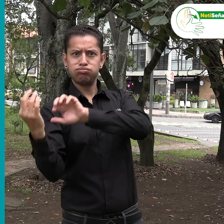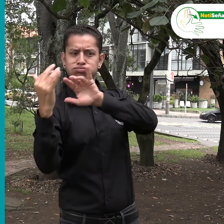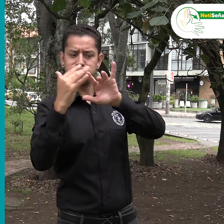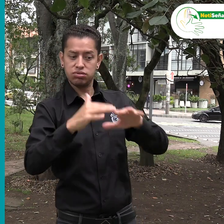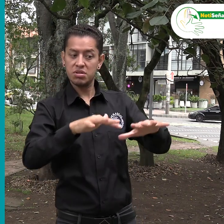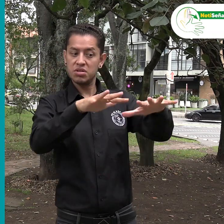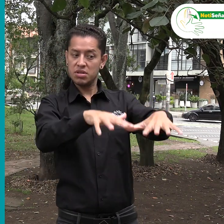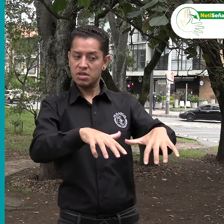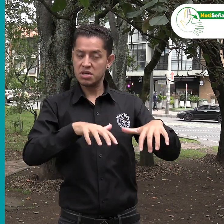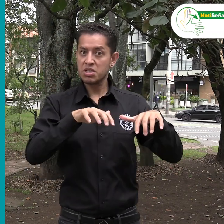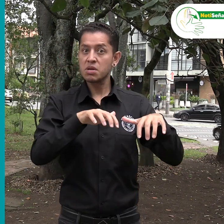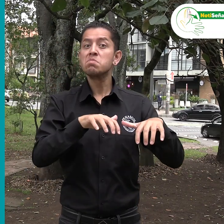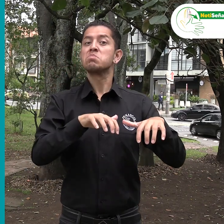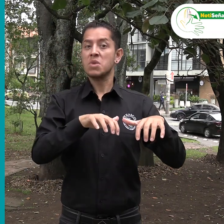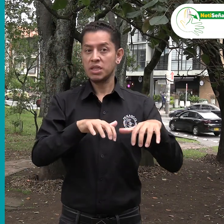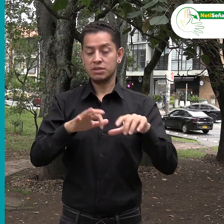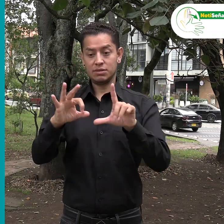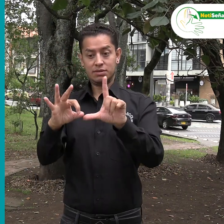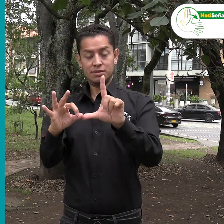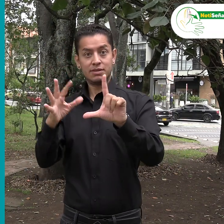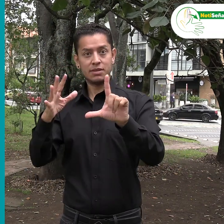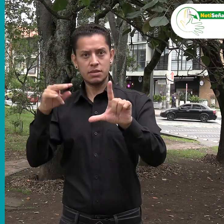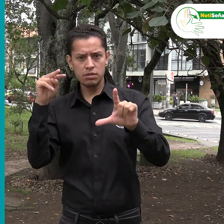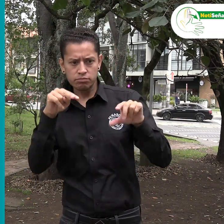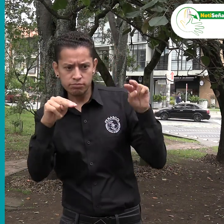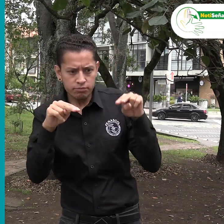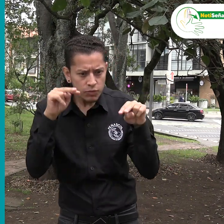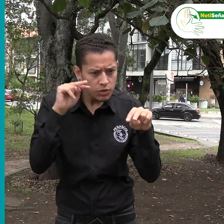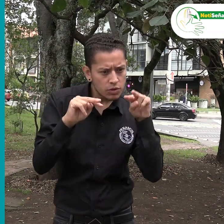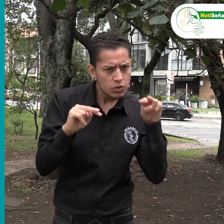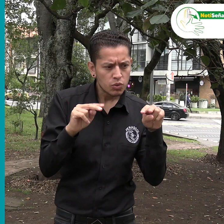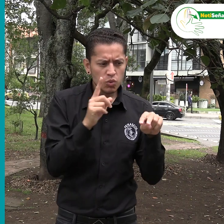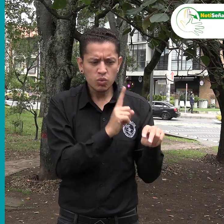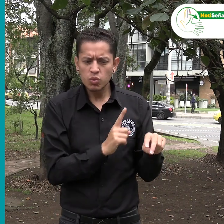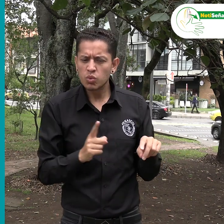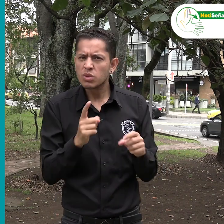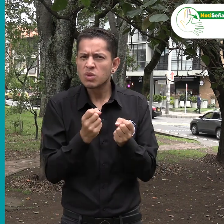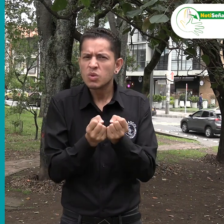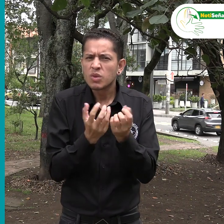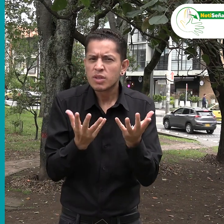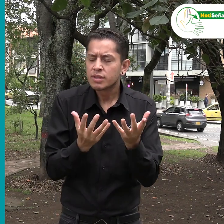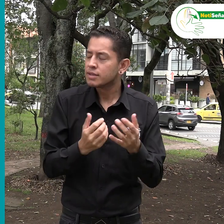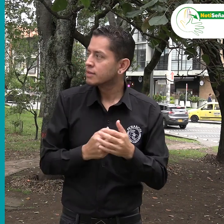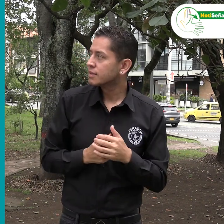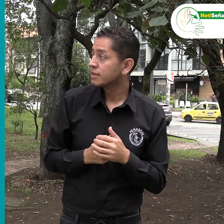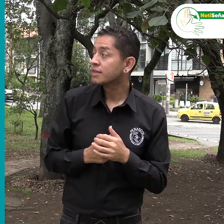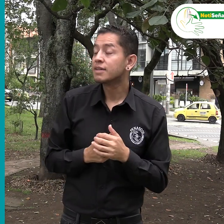con la participación de más de mil trabajadores que tienen un cargo de liderazgo dentro de la entidad.